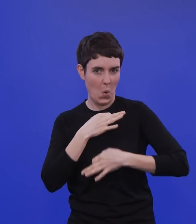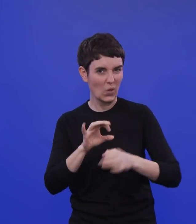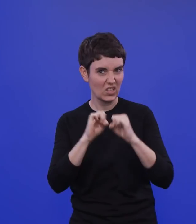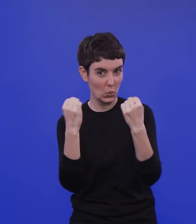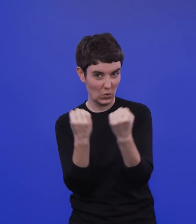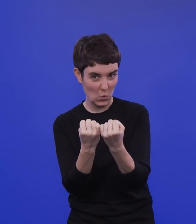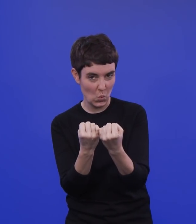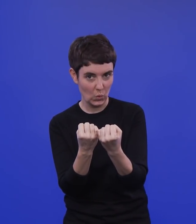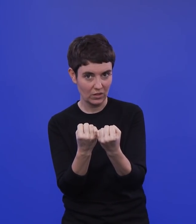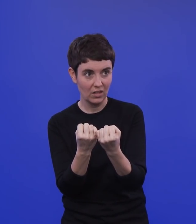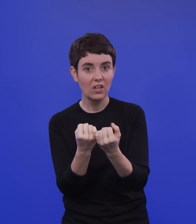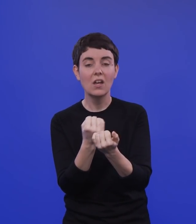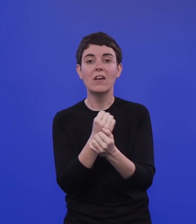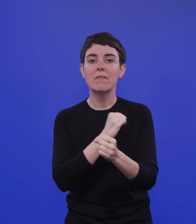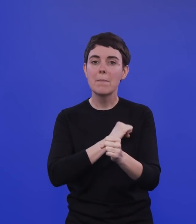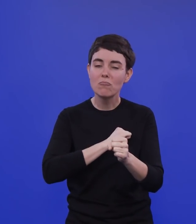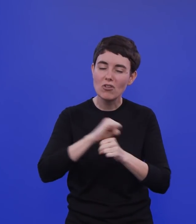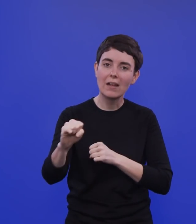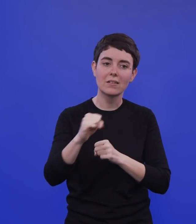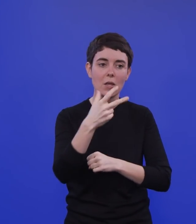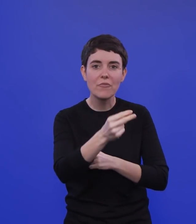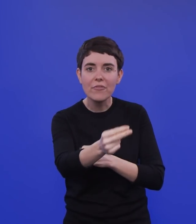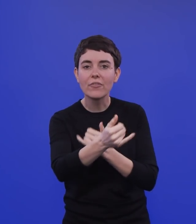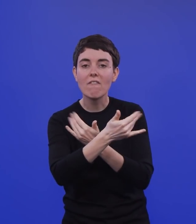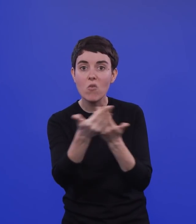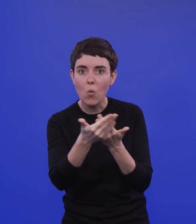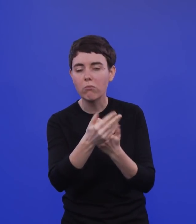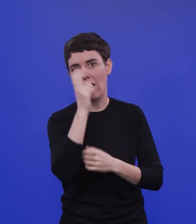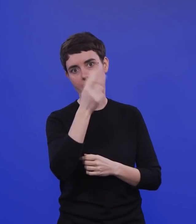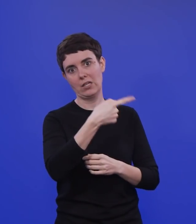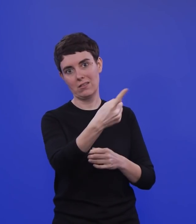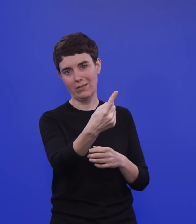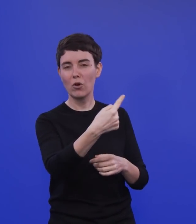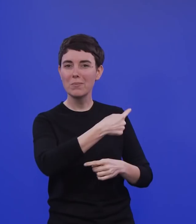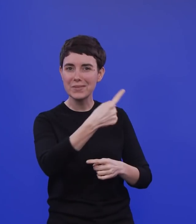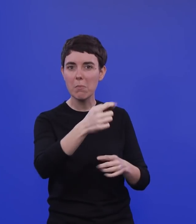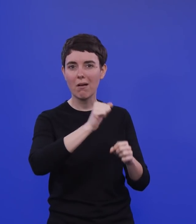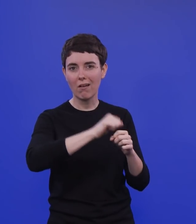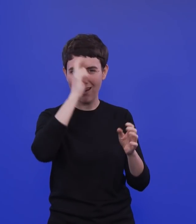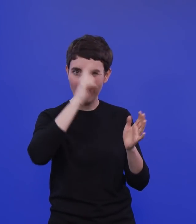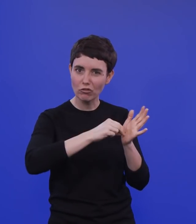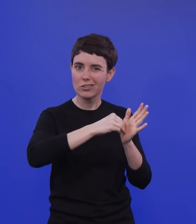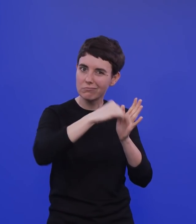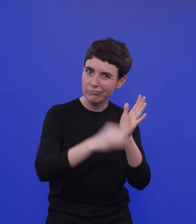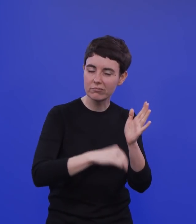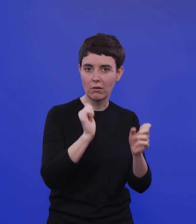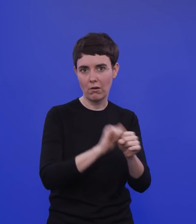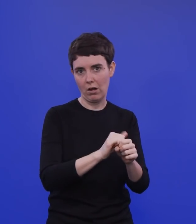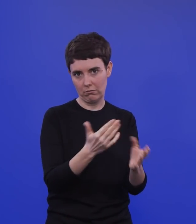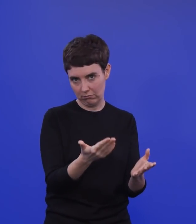schnellsten vorwärtskommt. Und das ist nun mal eindeutig bei den Erwachsenen, die selber die Einwilligung unterschreiben können, mal so salopp formuliert,